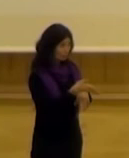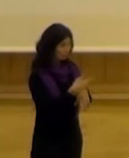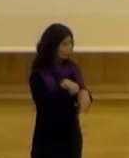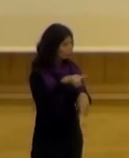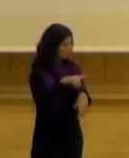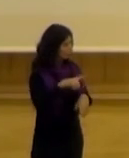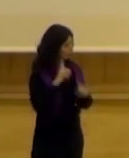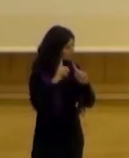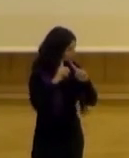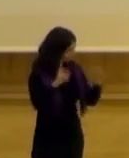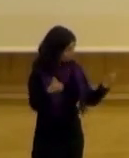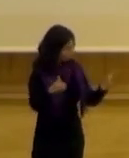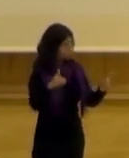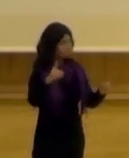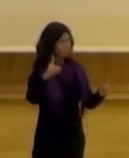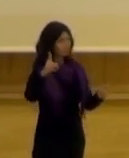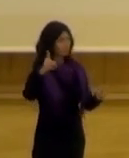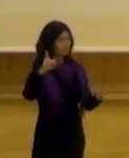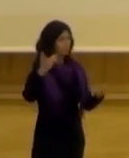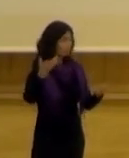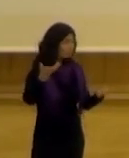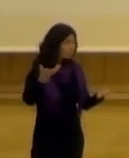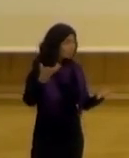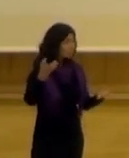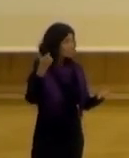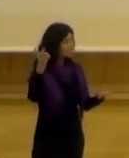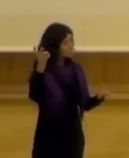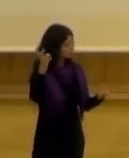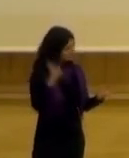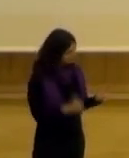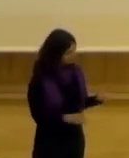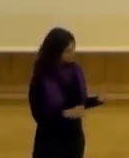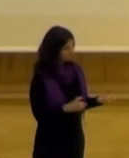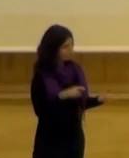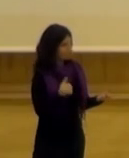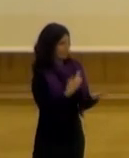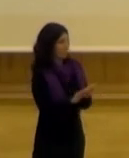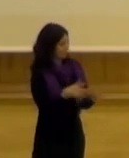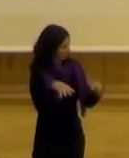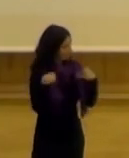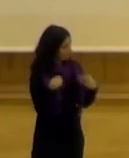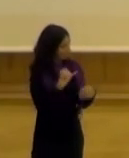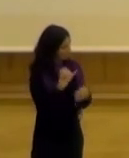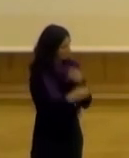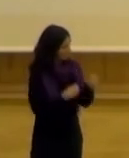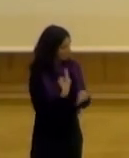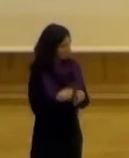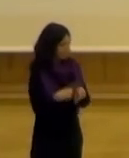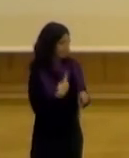porque habéis tenido la valentía de bueno de digamos de aceptar esta propuesta de hacer algo que